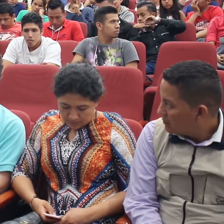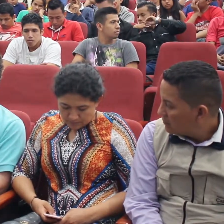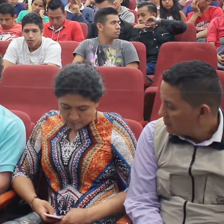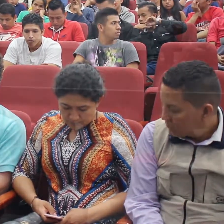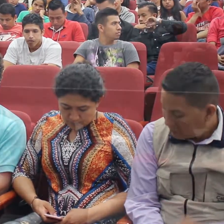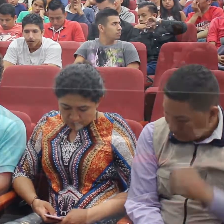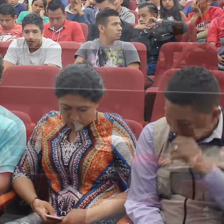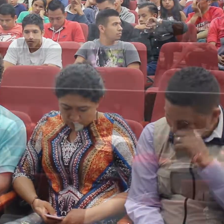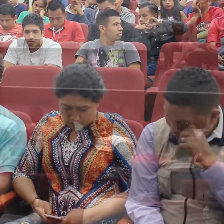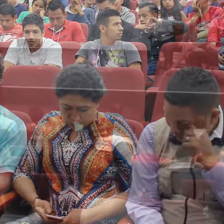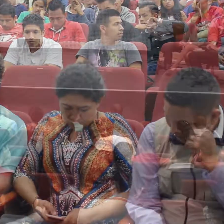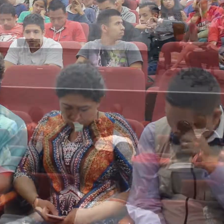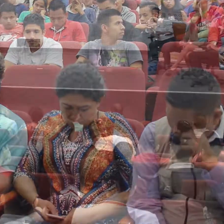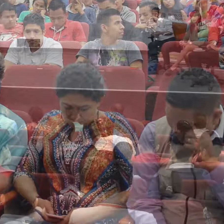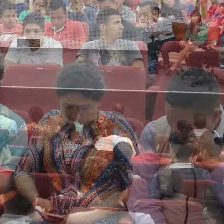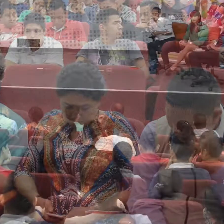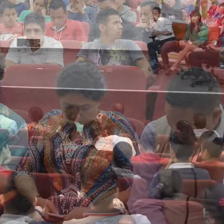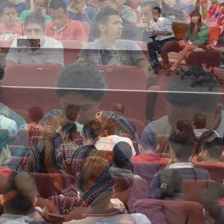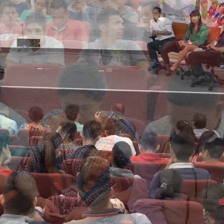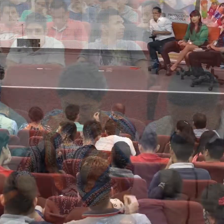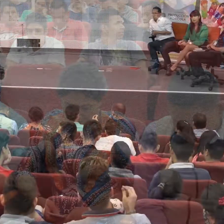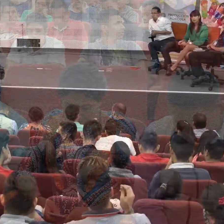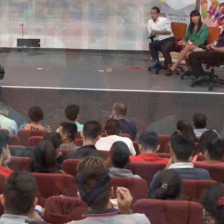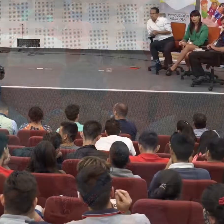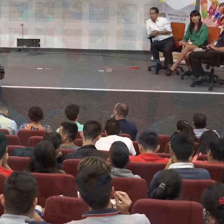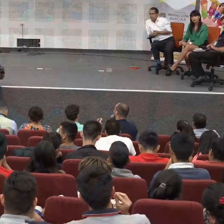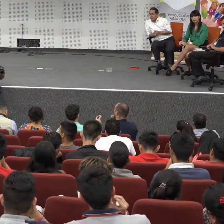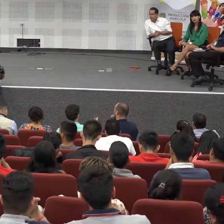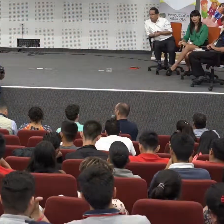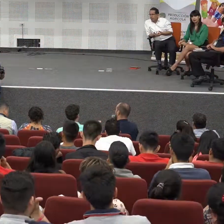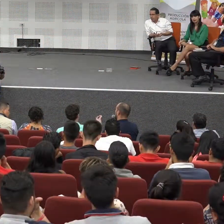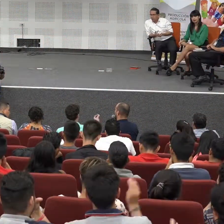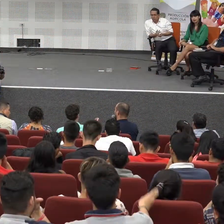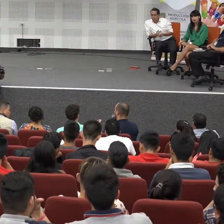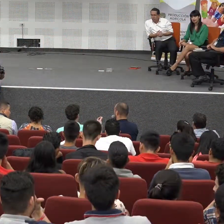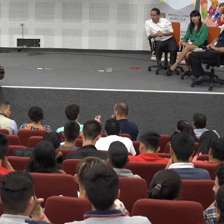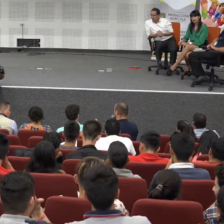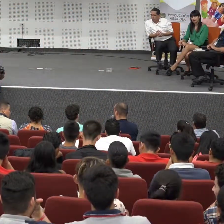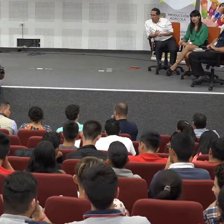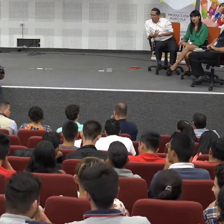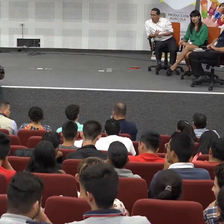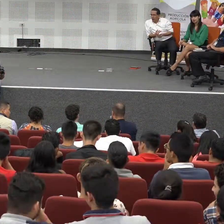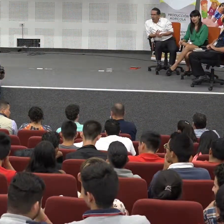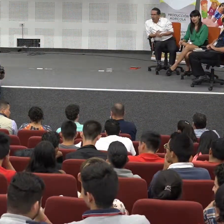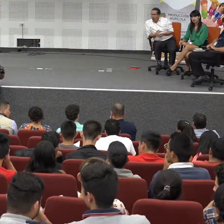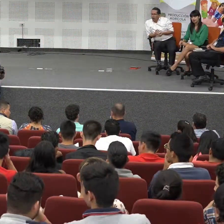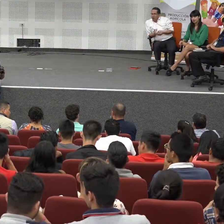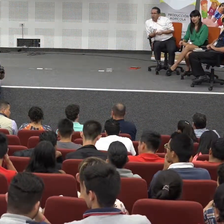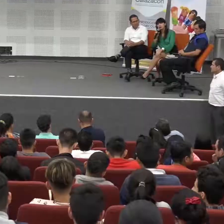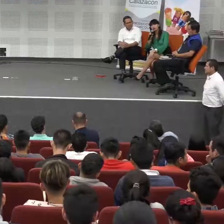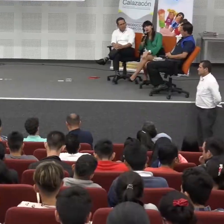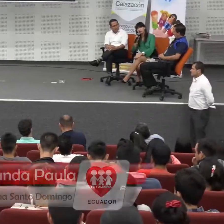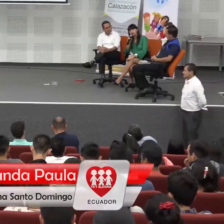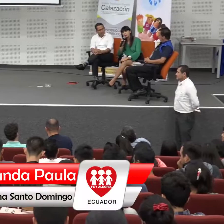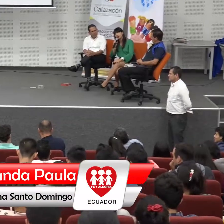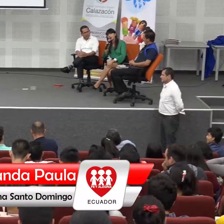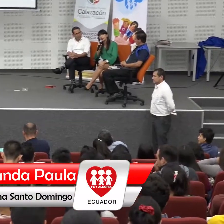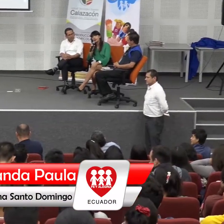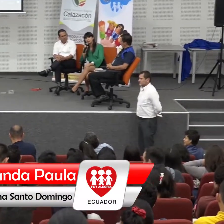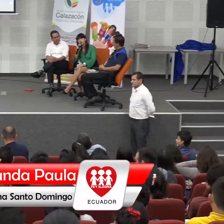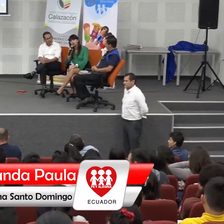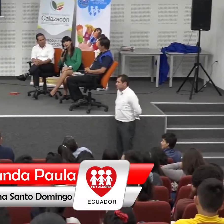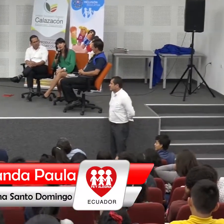sordos que son los mejores transmisores de la lengua de la cultura de la identidad de la persona sorda yo creo que es una